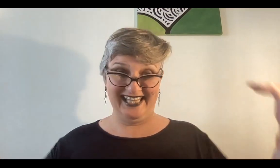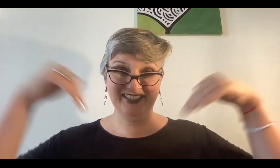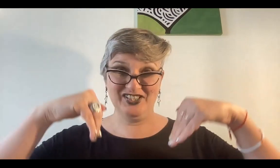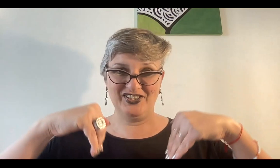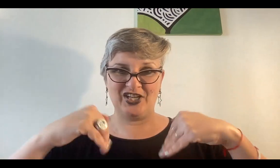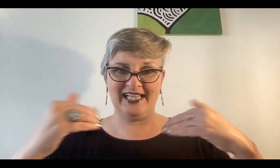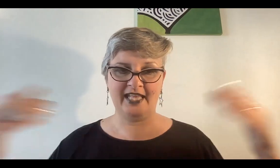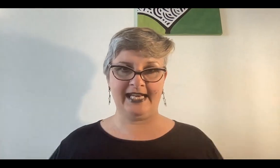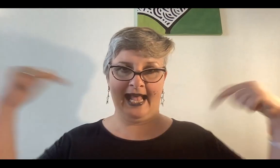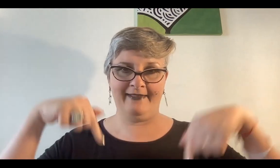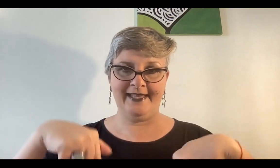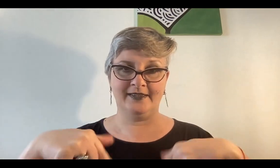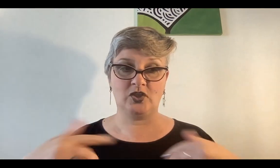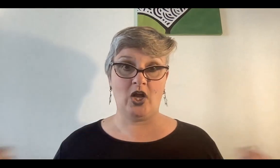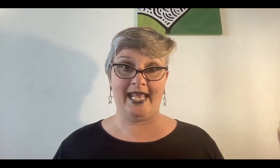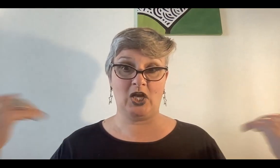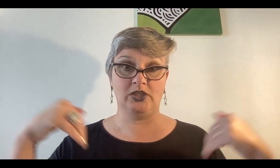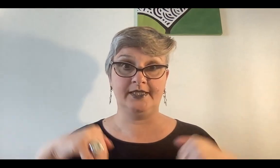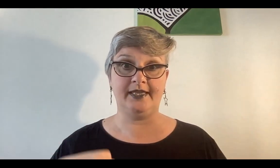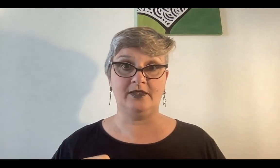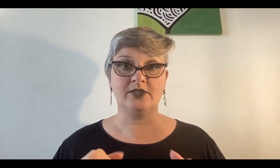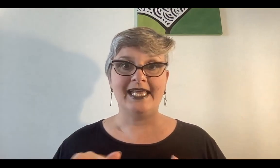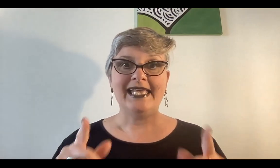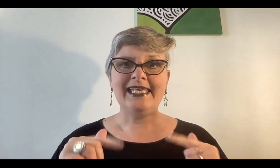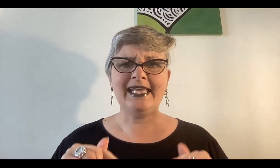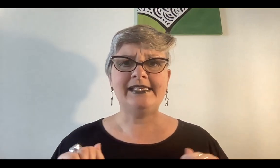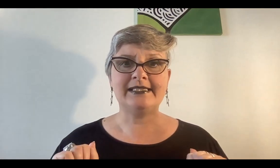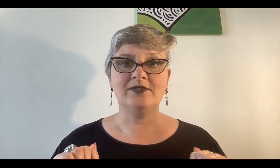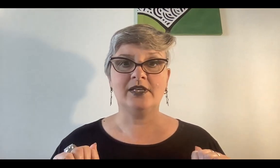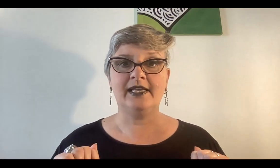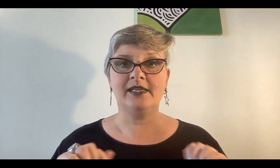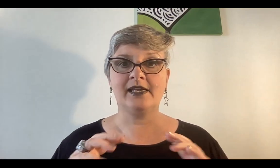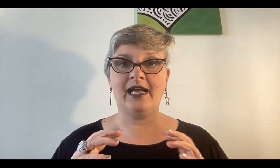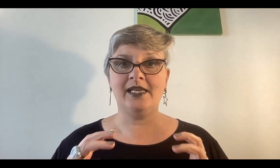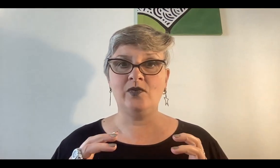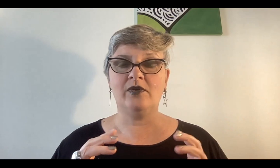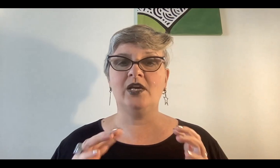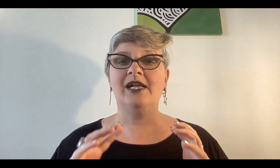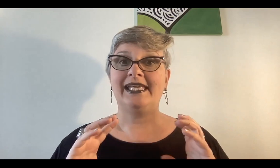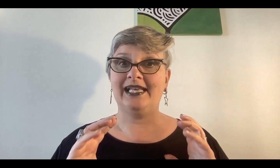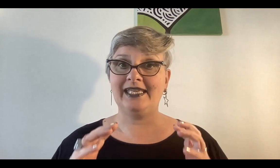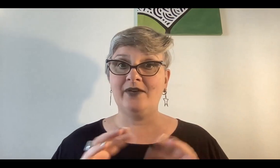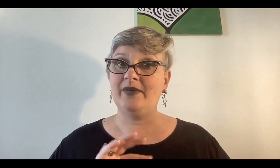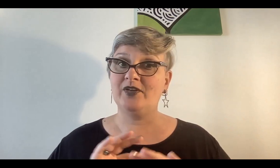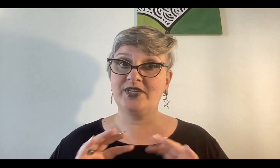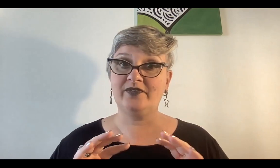adentro de la tierra adentro escondidos y ¿qué hay en el centro de la tierra? el núcleo que al girar a una velocidad